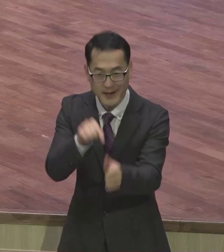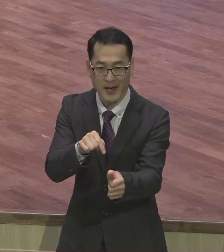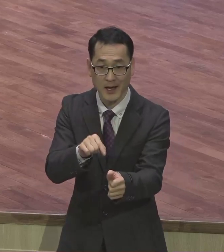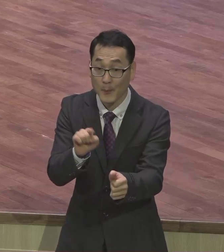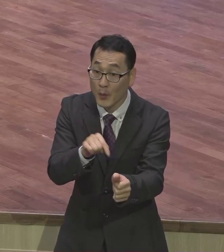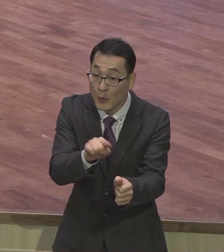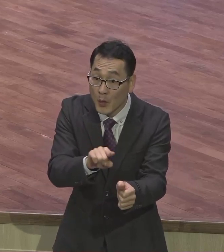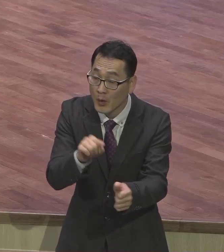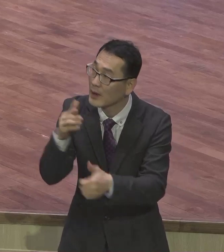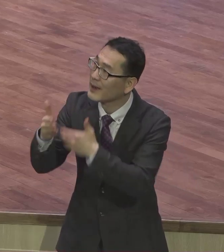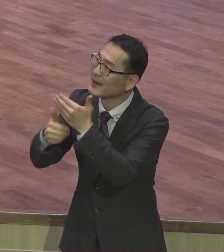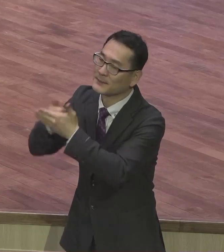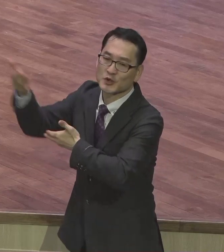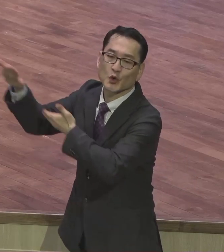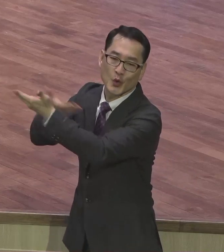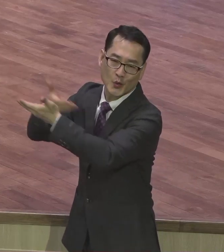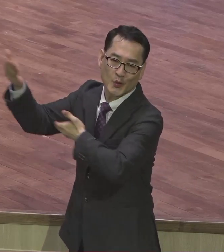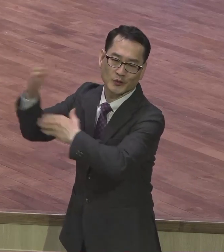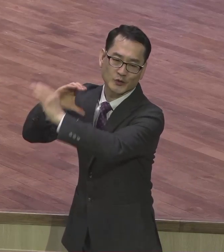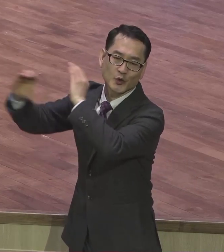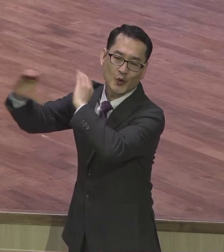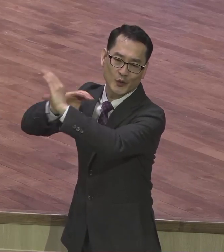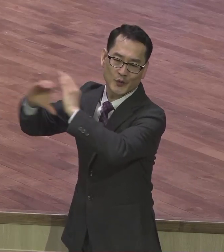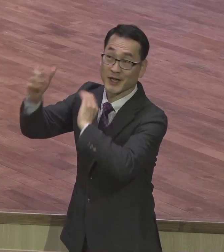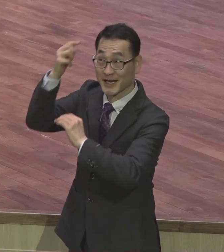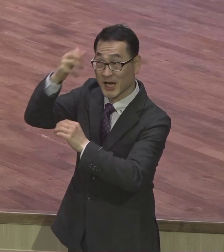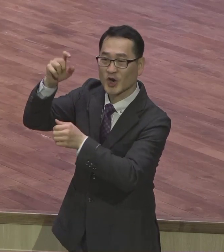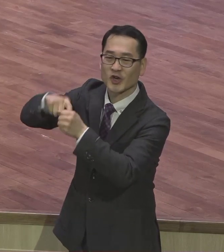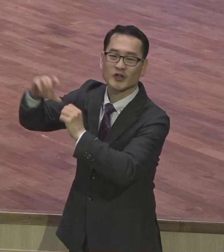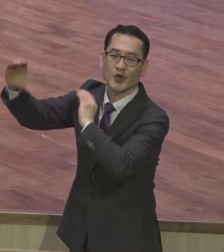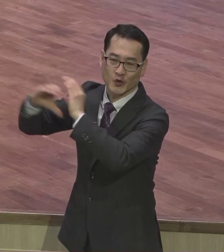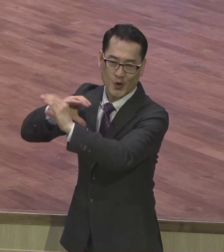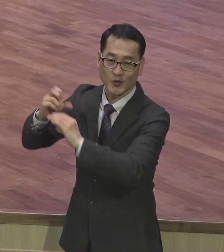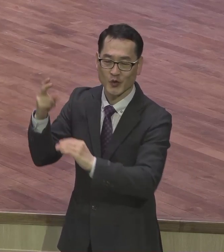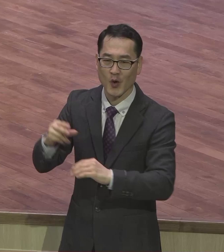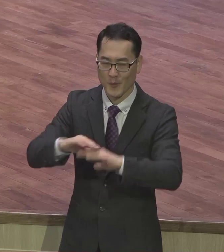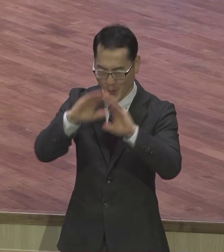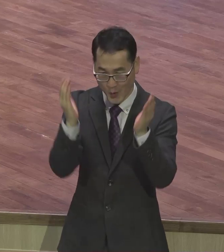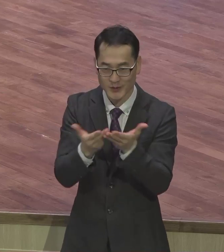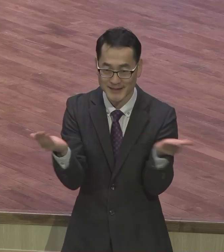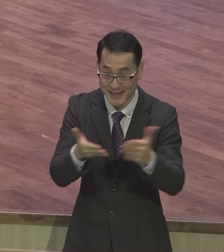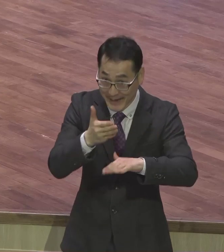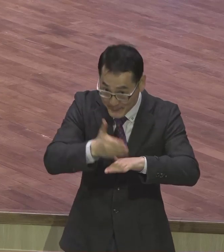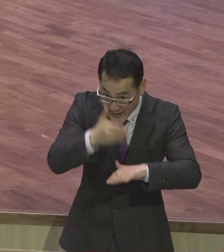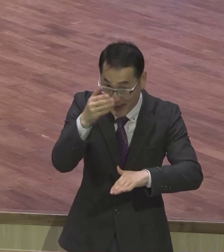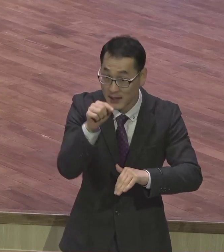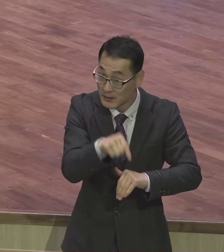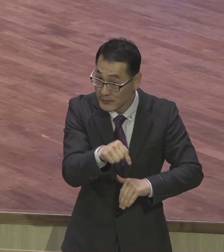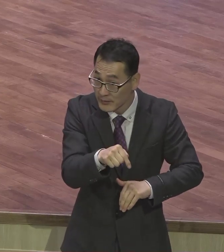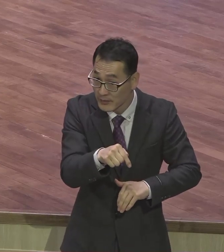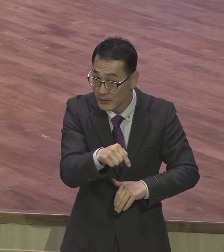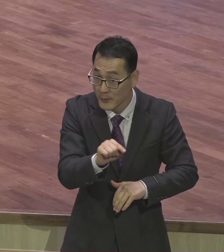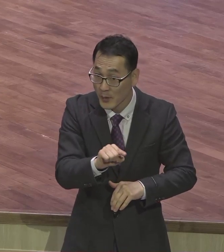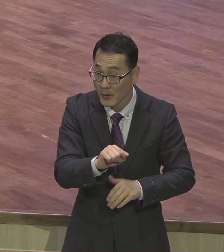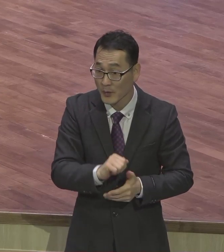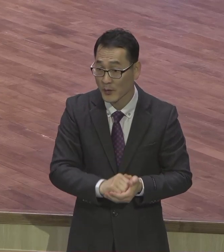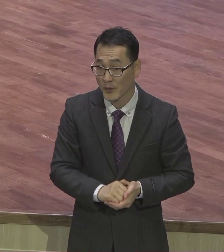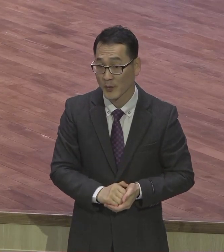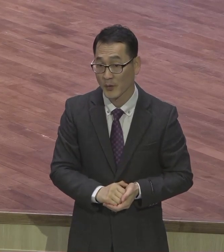하나님과 소통 영적 소통이다 범사에 감사하는 삶을 사는 것 이거는 사실은 우리가 지극히